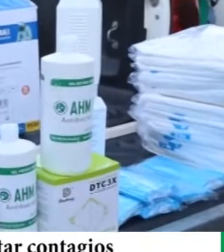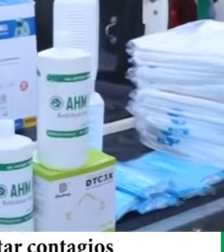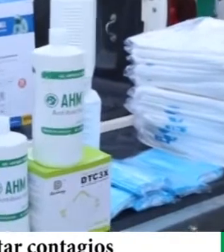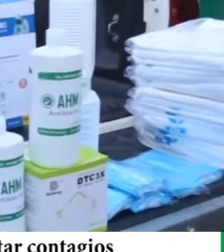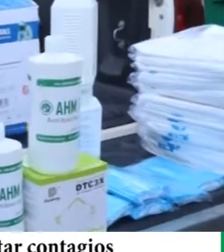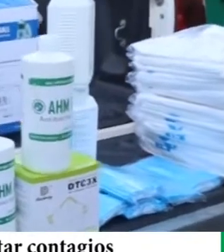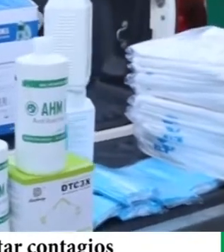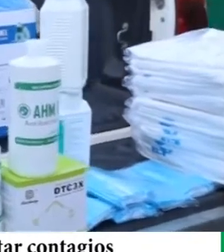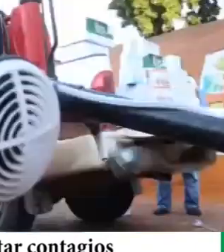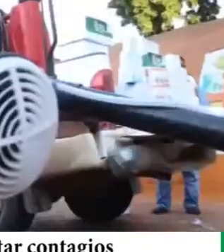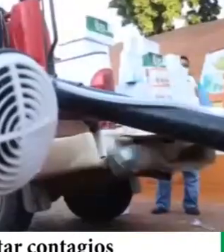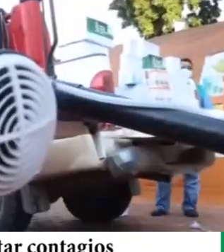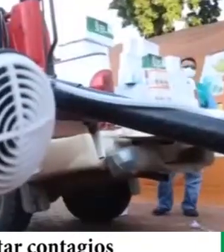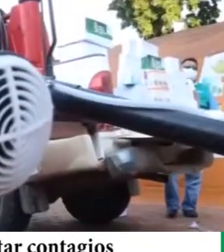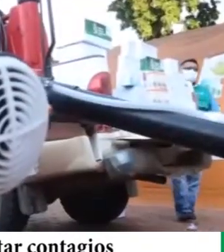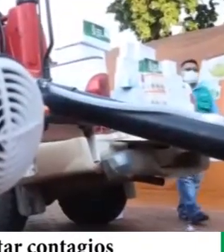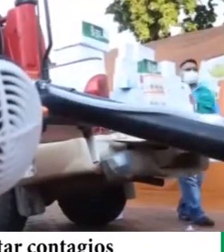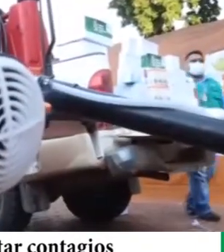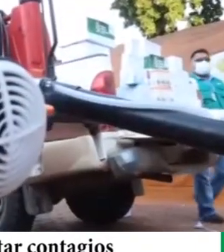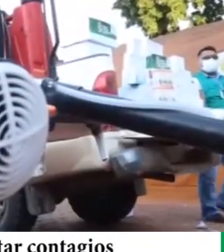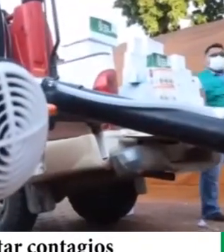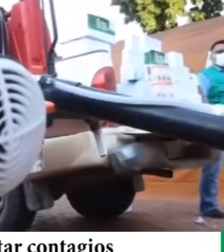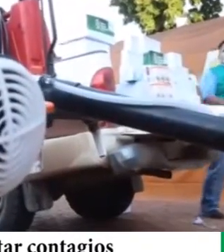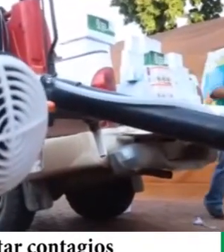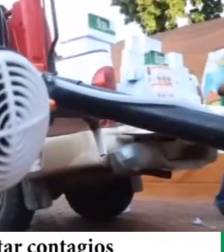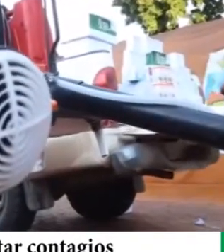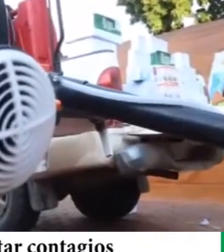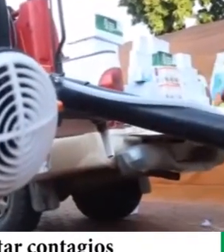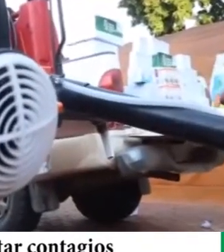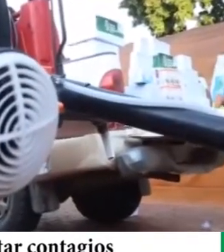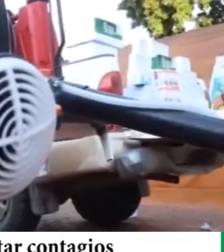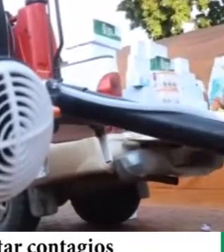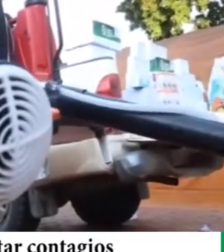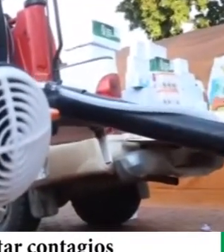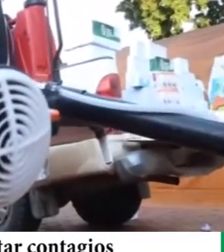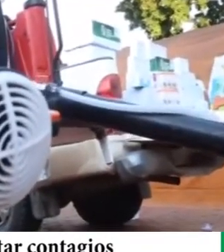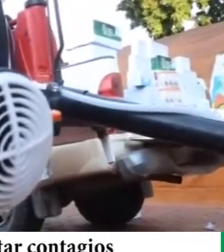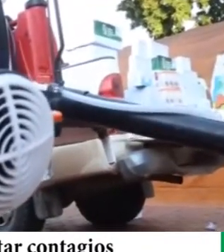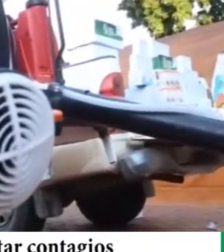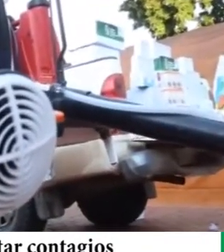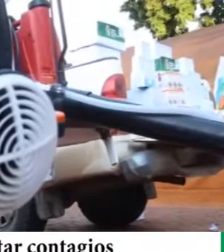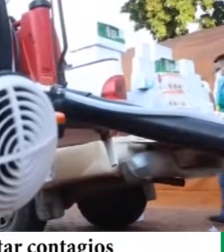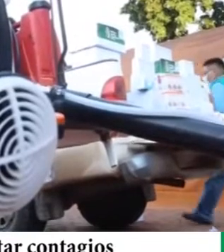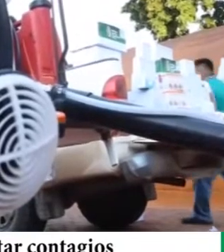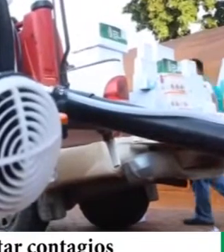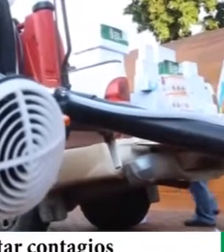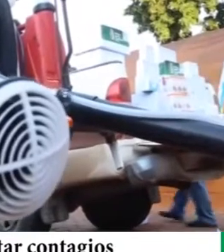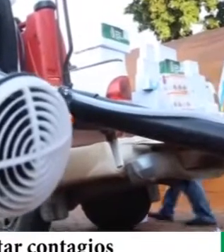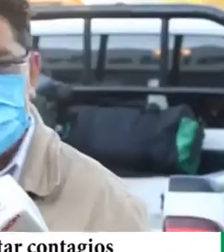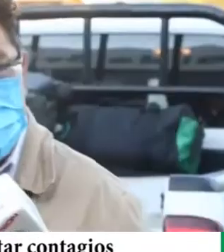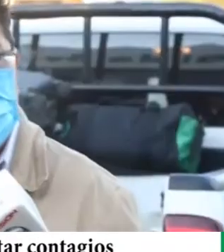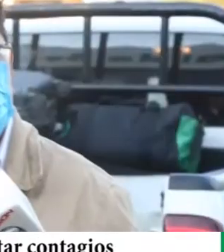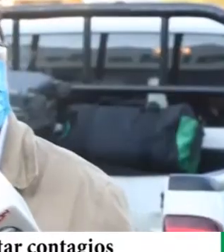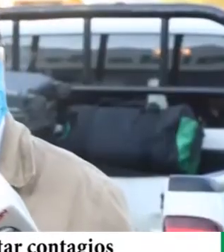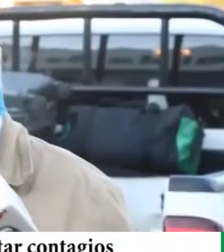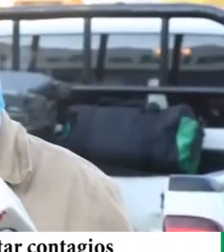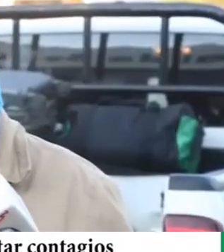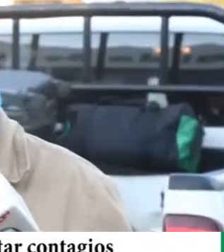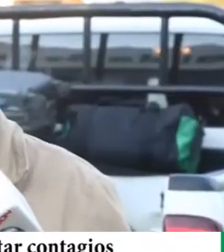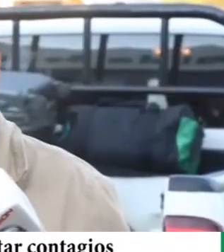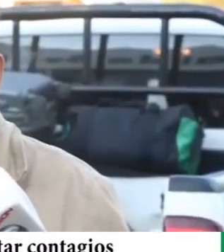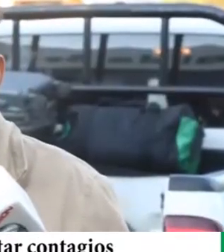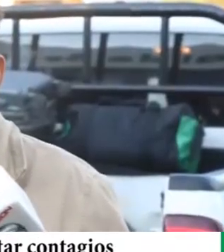existe riesgo alto entonces nosotros como asambleísta provincial de la provincia de Saldóbal estamos contentos de que se llegue